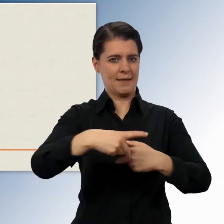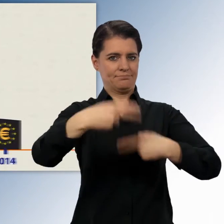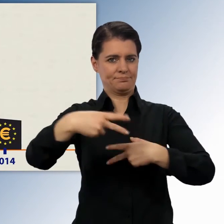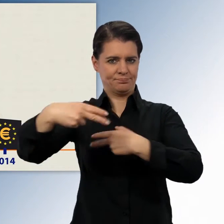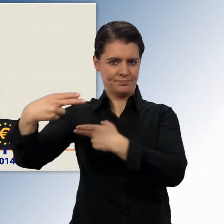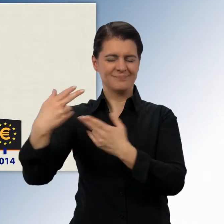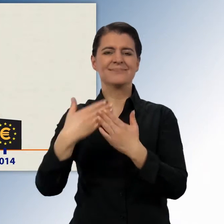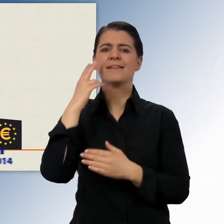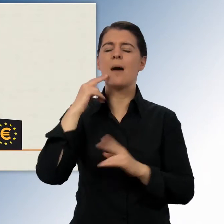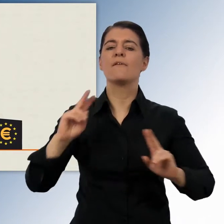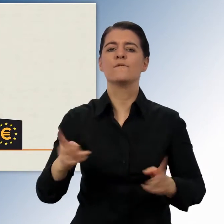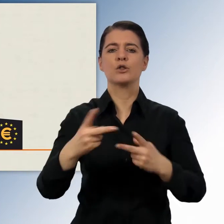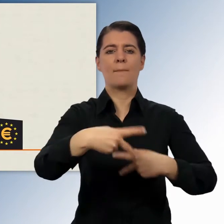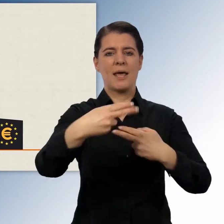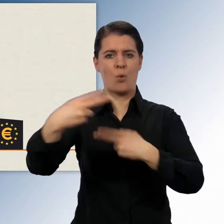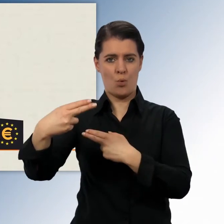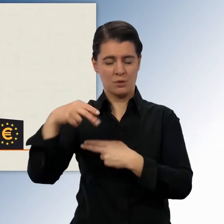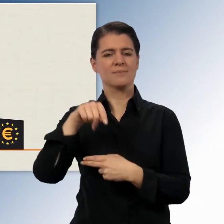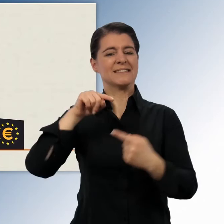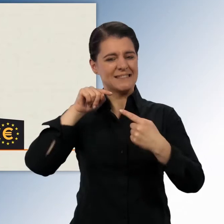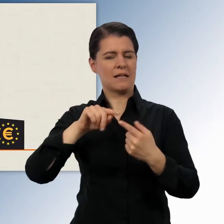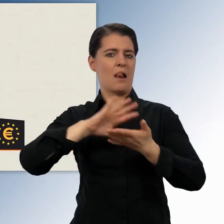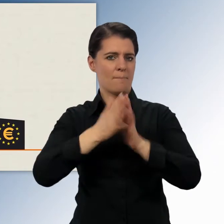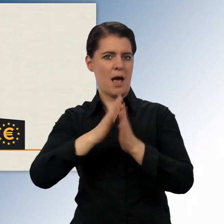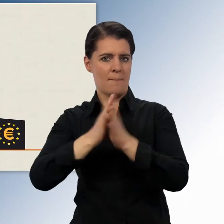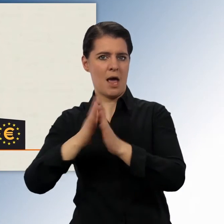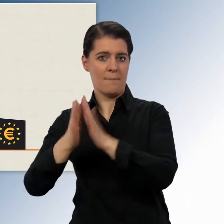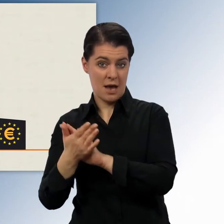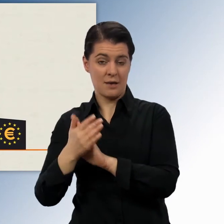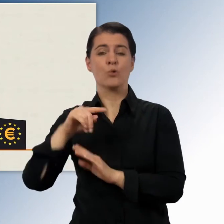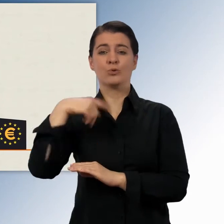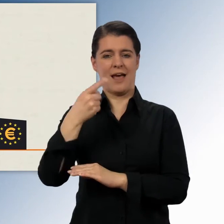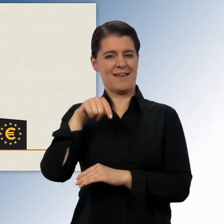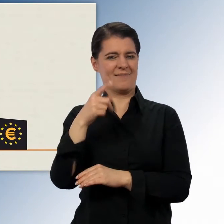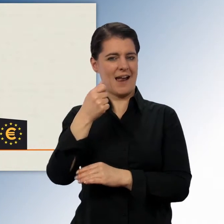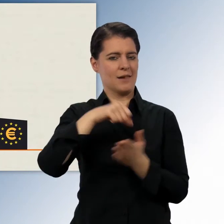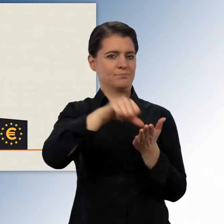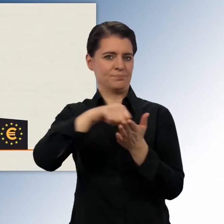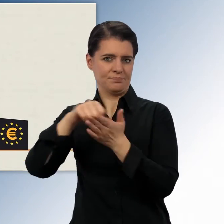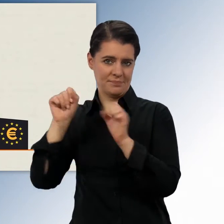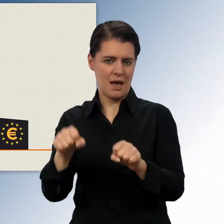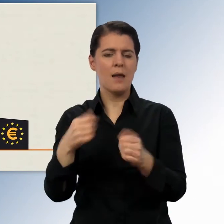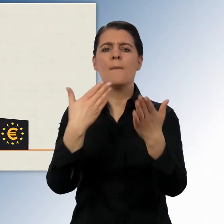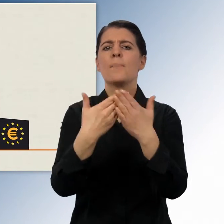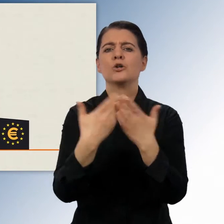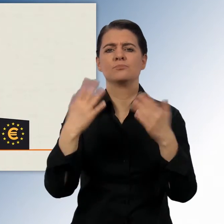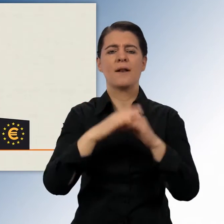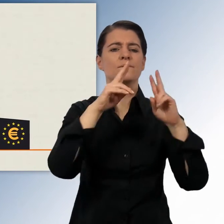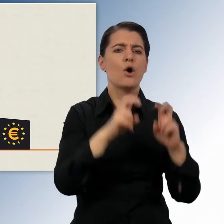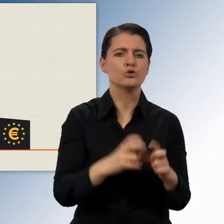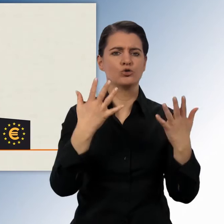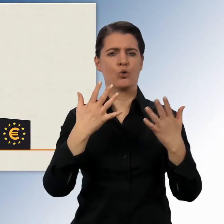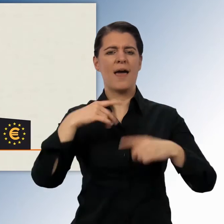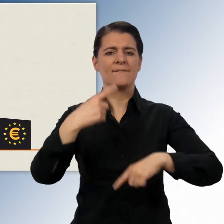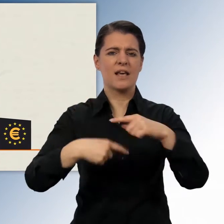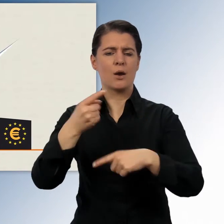Zeitraum, die sogenannten Förderperioden, werden Ziele vereinbart, die mit den Mitteln erreicht werden sollen. Zum Beispiel Forschung und